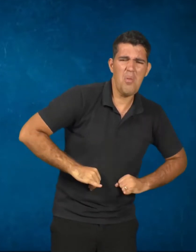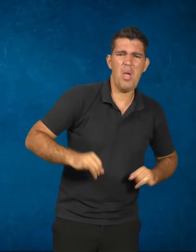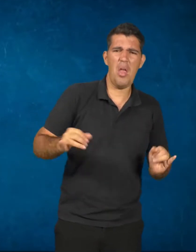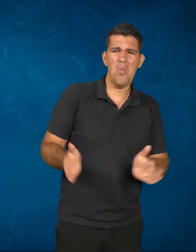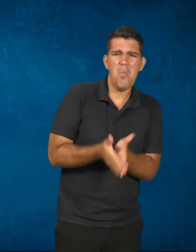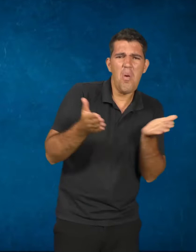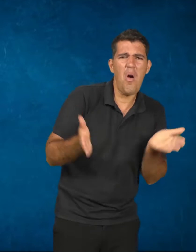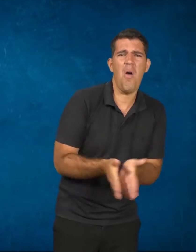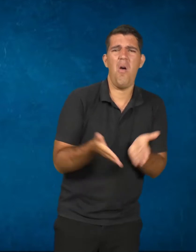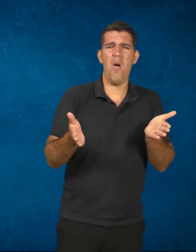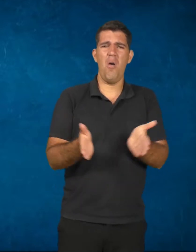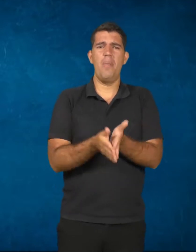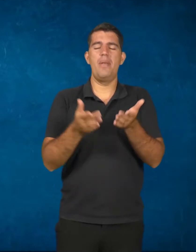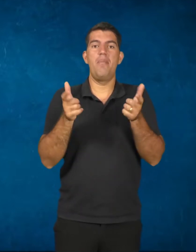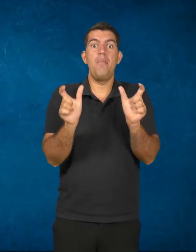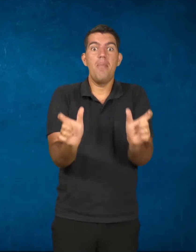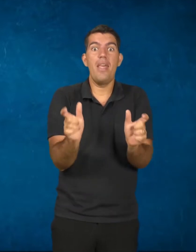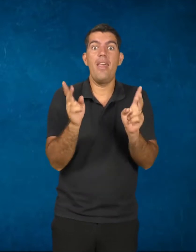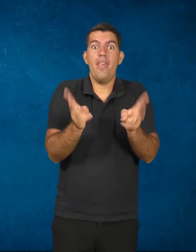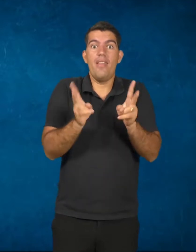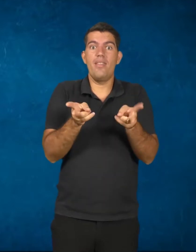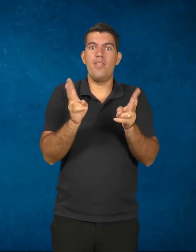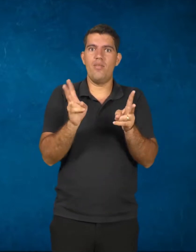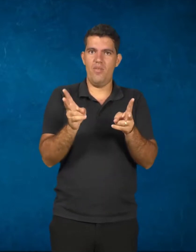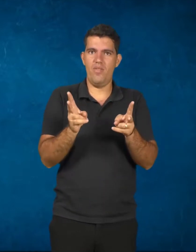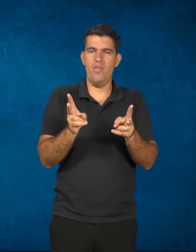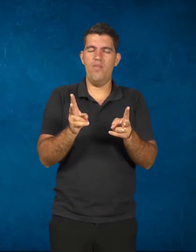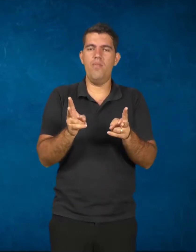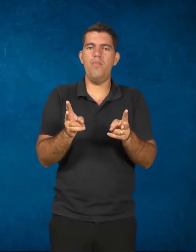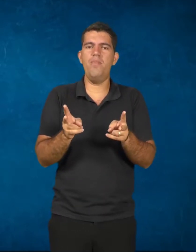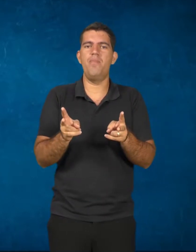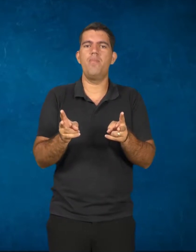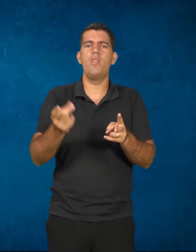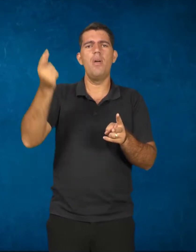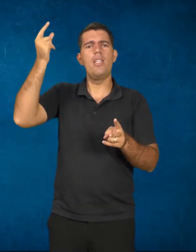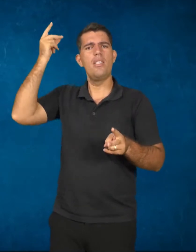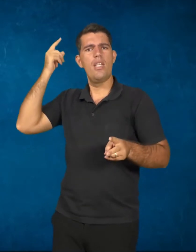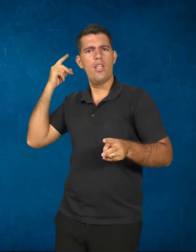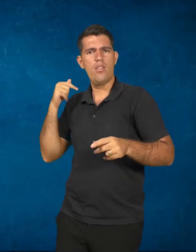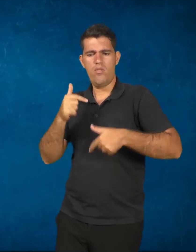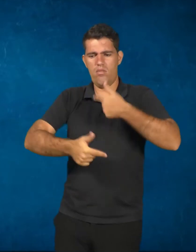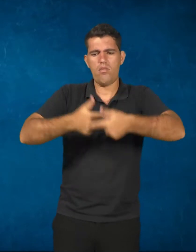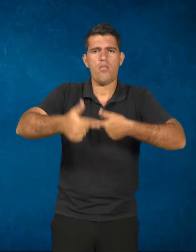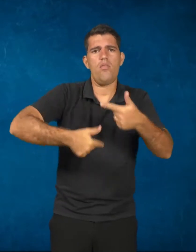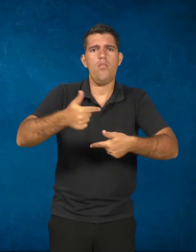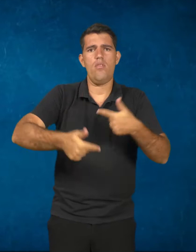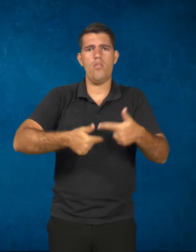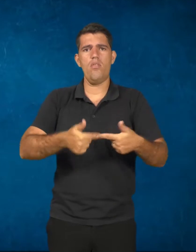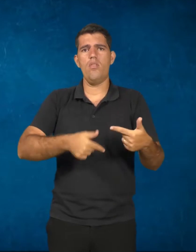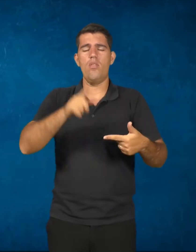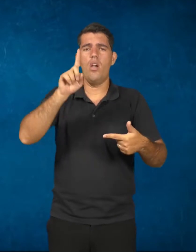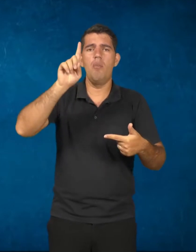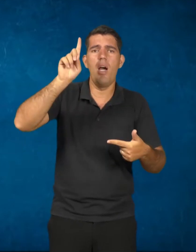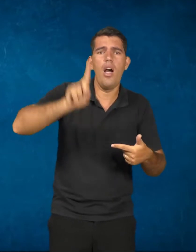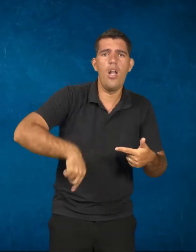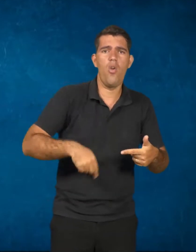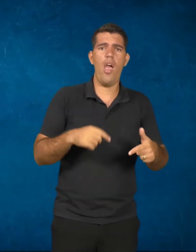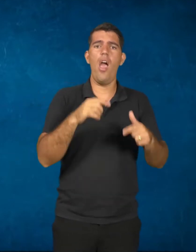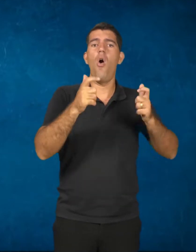pobreza. E eram atividades que, na Antiguidade, se manifestavam, se materializavam nas fábricas,